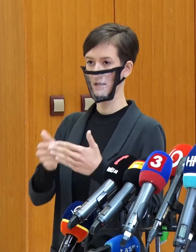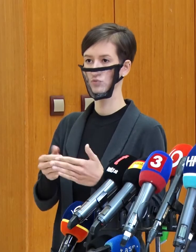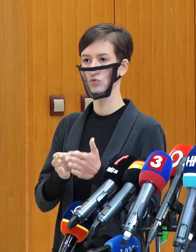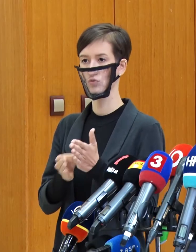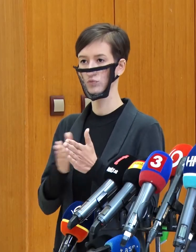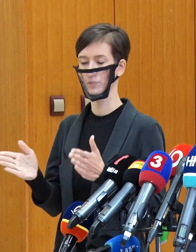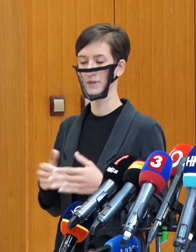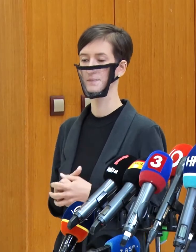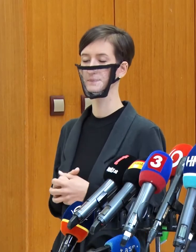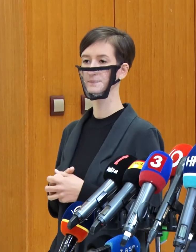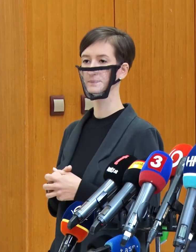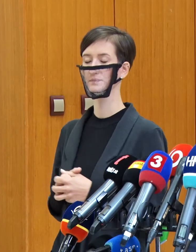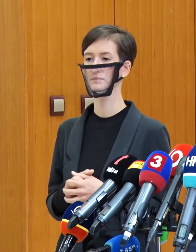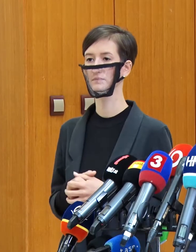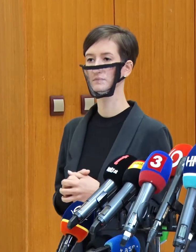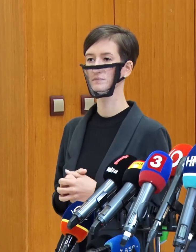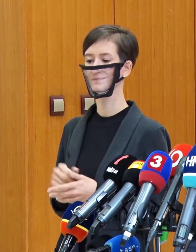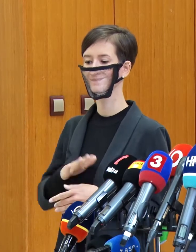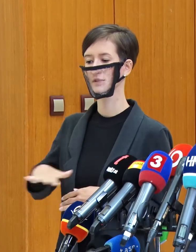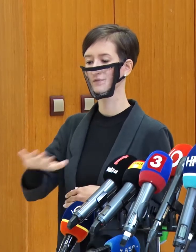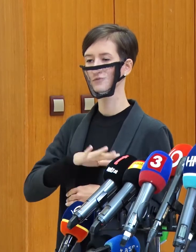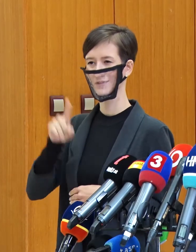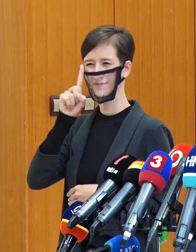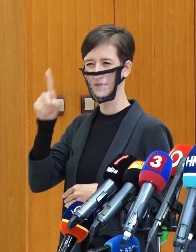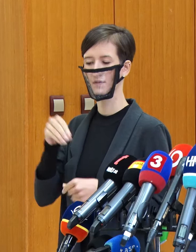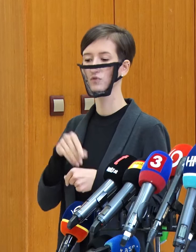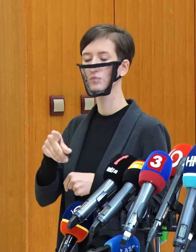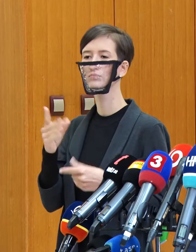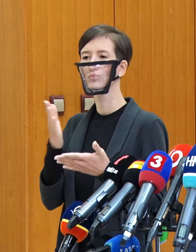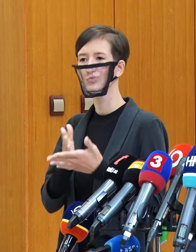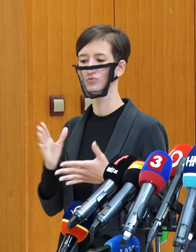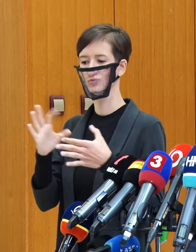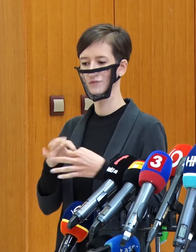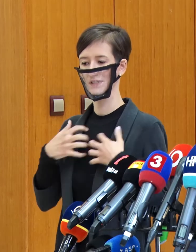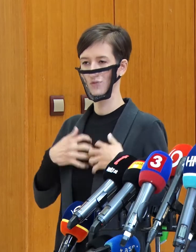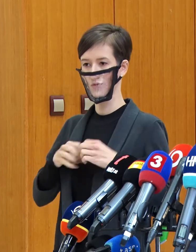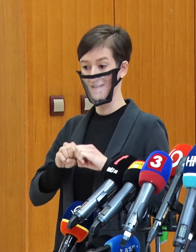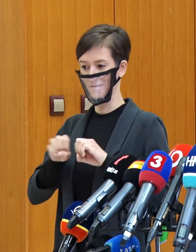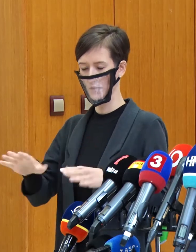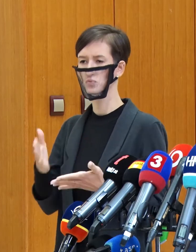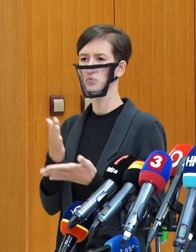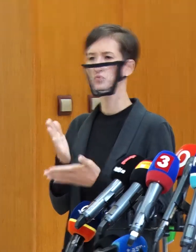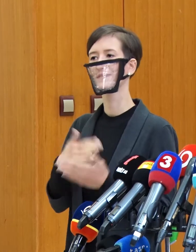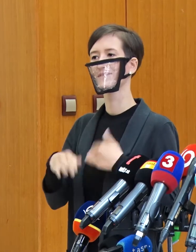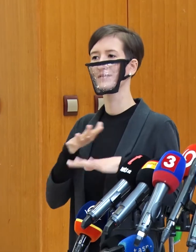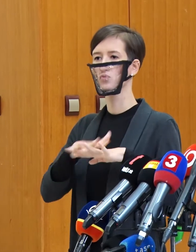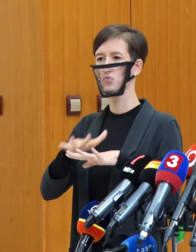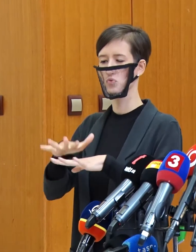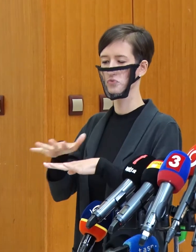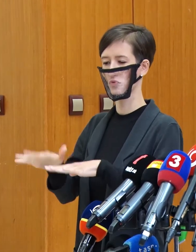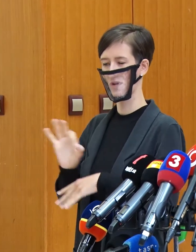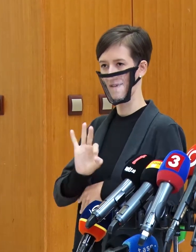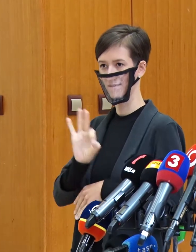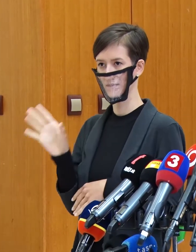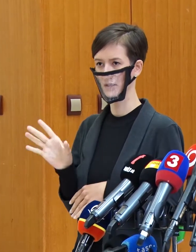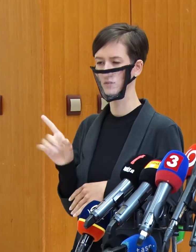Všetci cítime, že postupne dostávame pod kontrolu zo zdravotného hľadiska epidémiu v súvislosti s COVID-19,